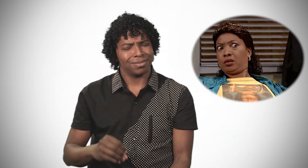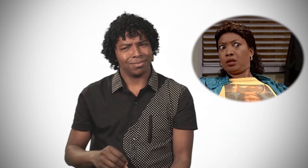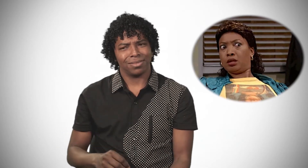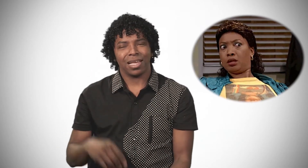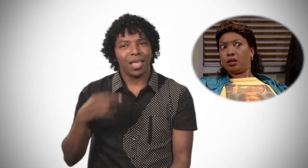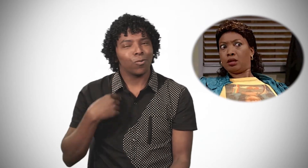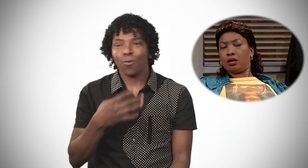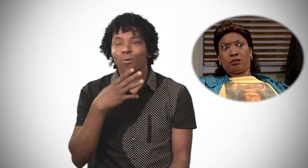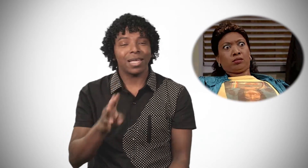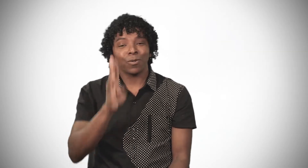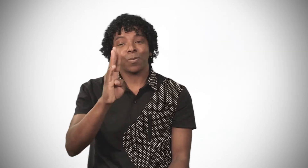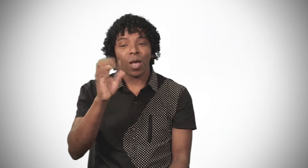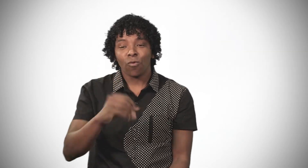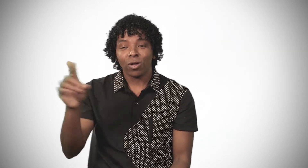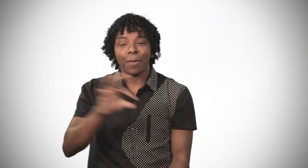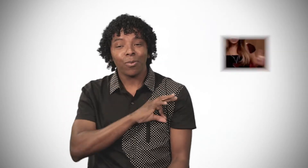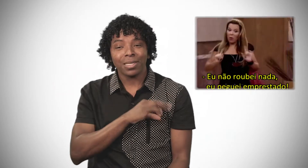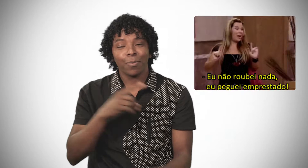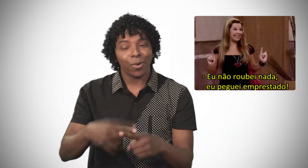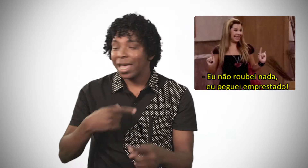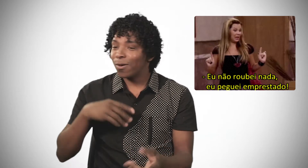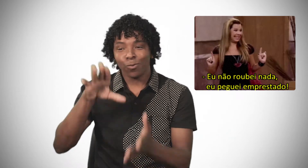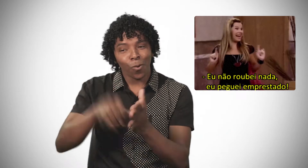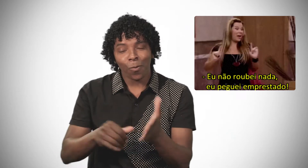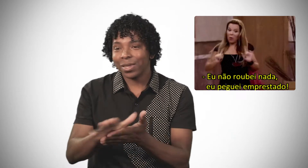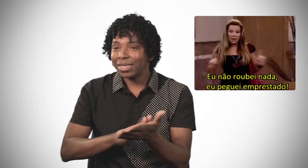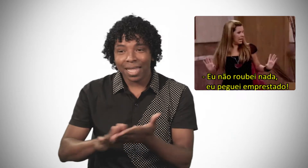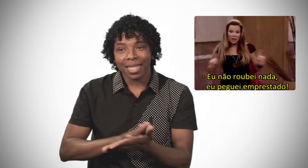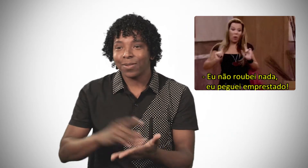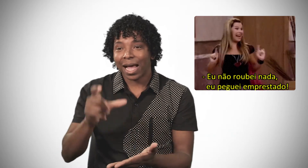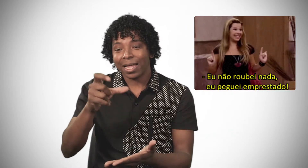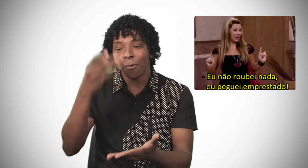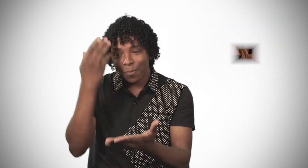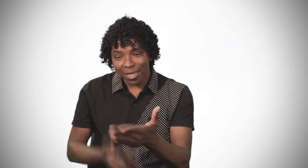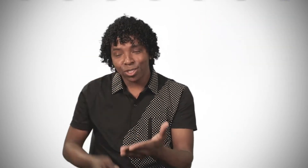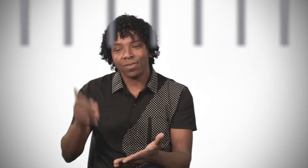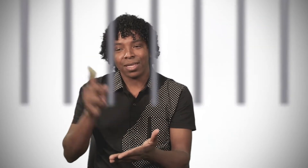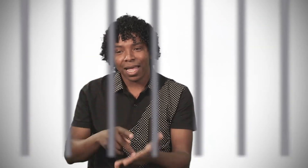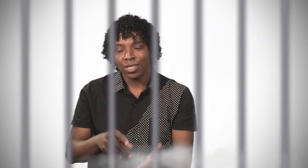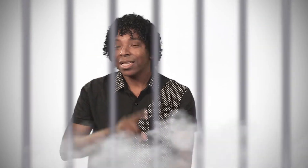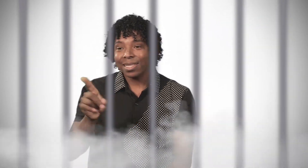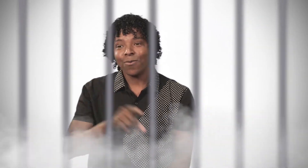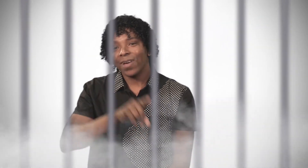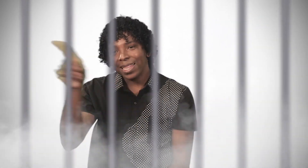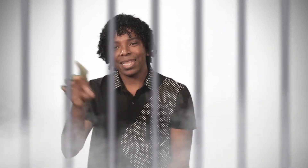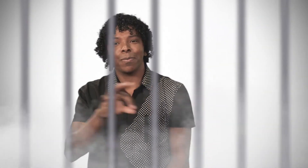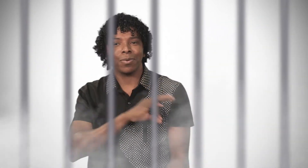Ela falou, preciso ir na delegacia porque eu não roubei nada. Eu só perdi a carteirinha. Estou falando a verdade. Falei, não, você precisa ir lá na polícia. Falei, ok.